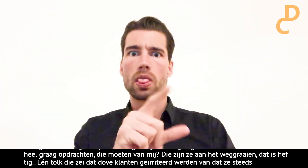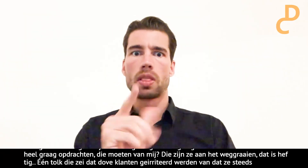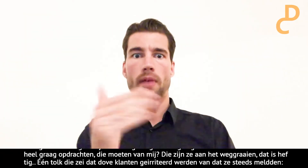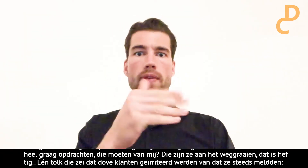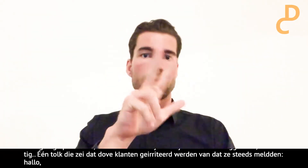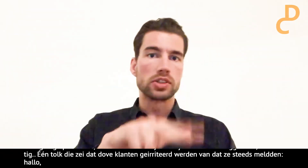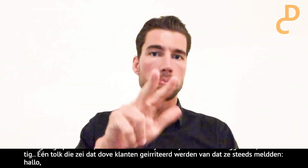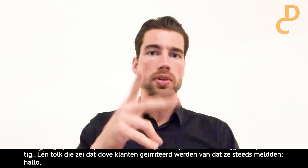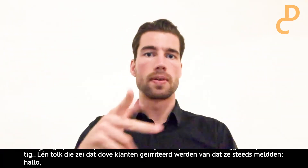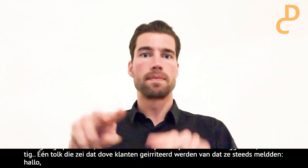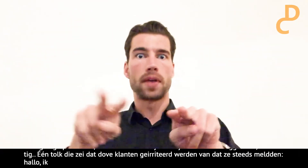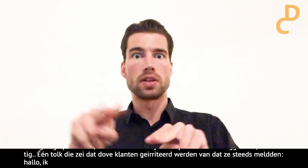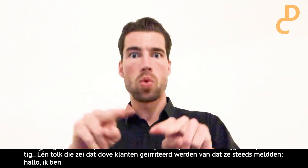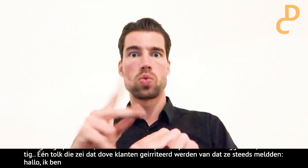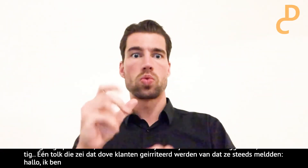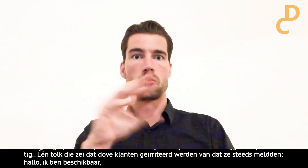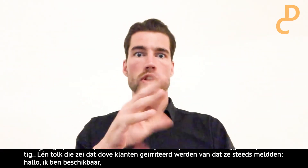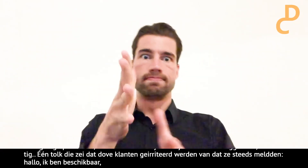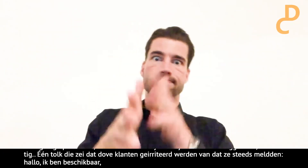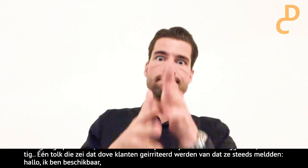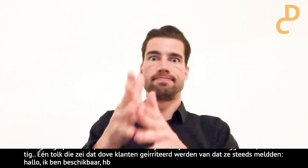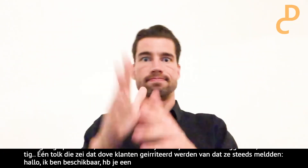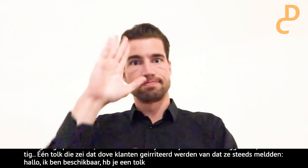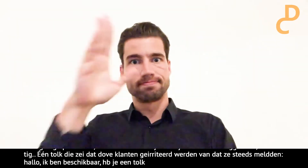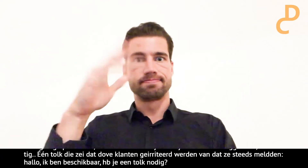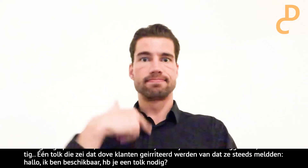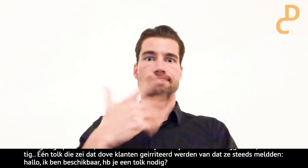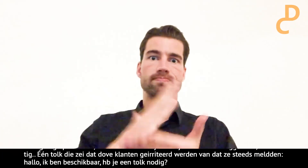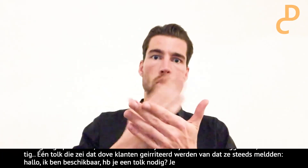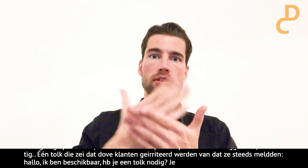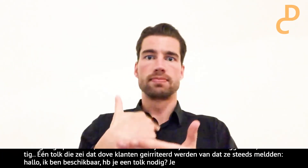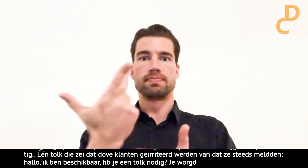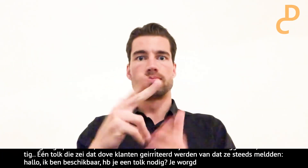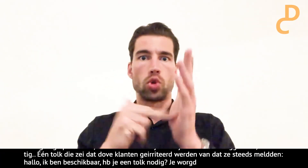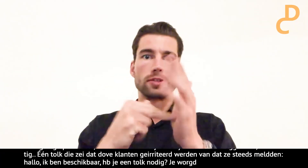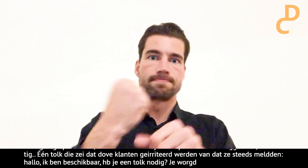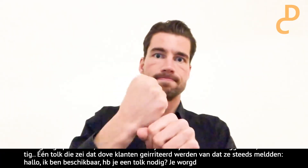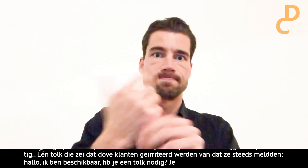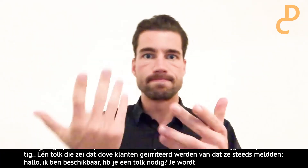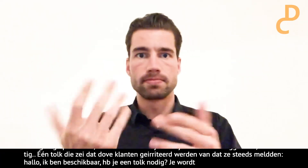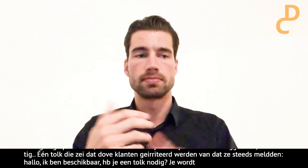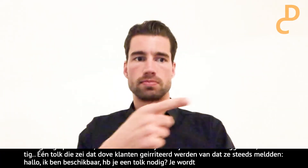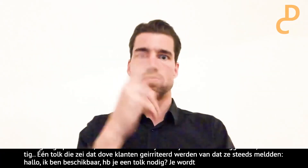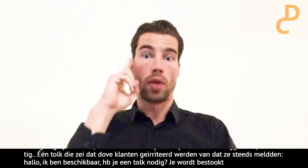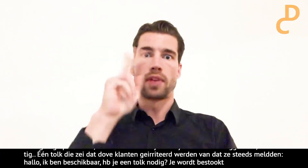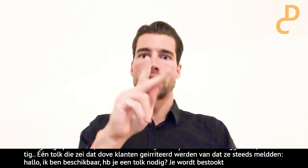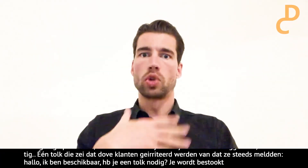nodig? Die werd echt bestookt dus met whatsappjes, met videootjes. Dat de tolk zich voorstelde, hallo, ik ben tolk, ik heb werk nodig.